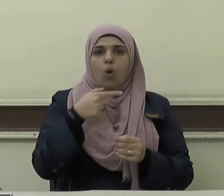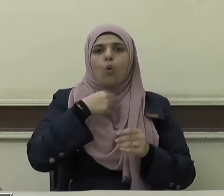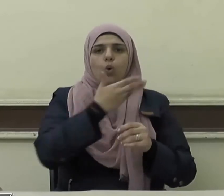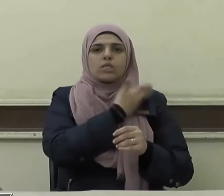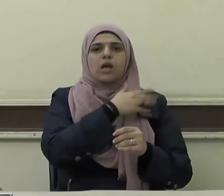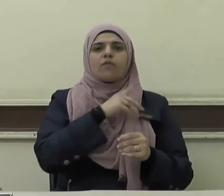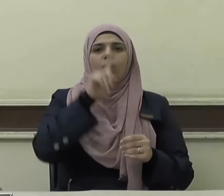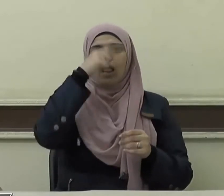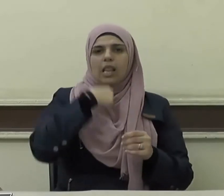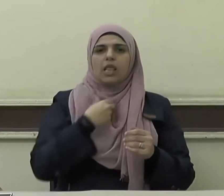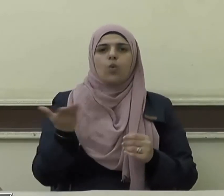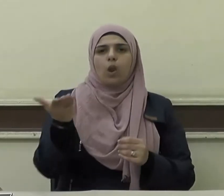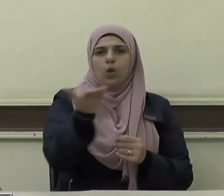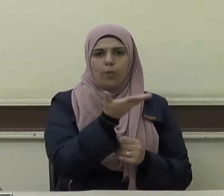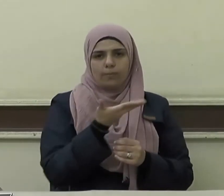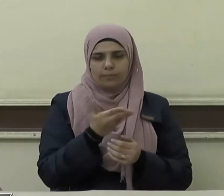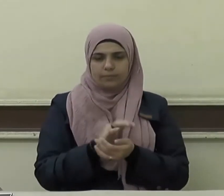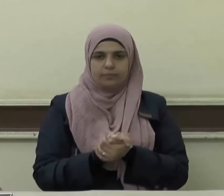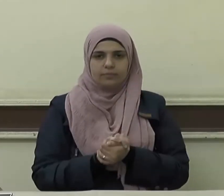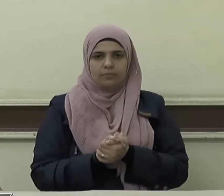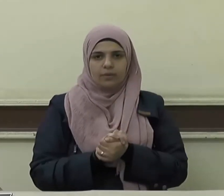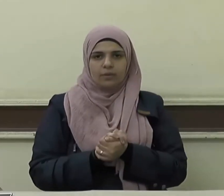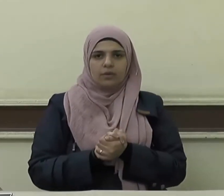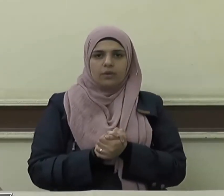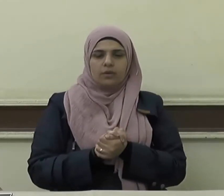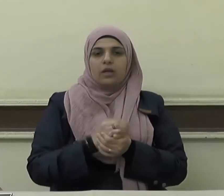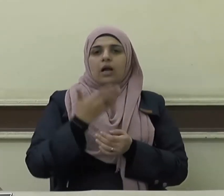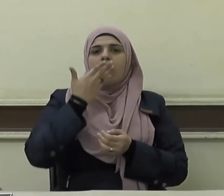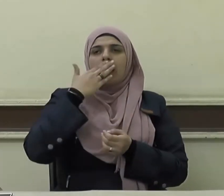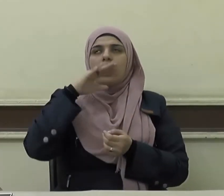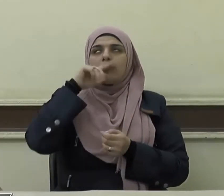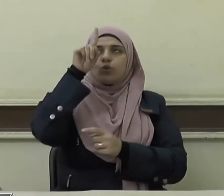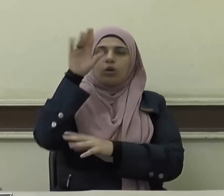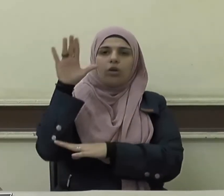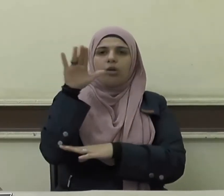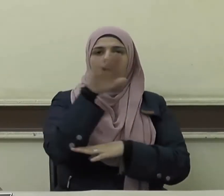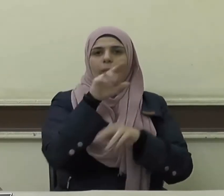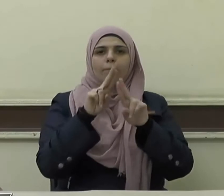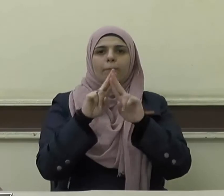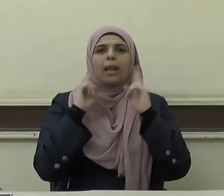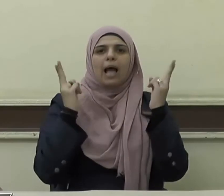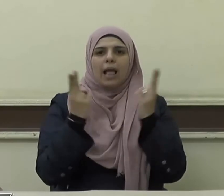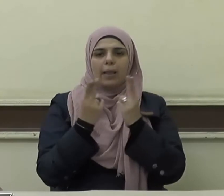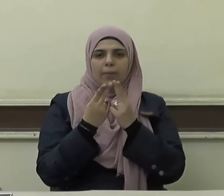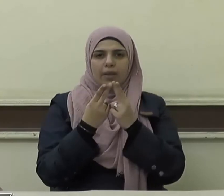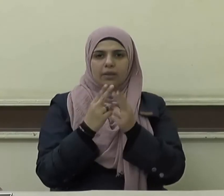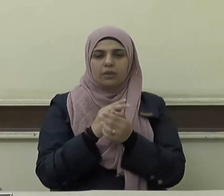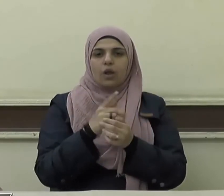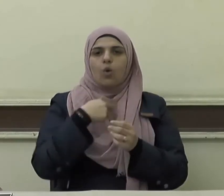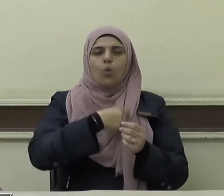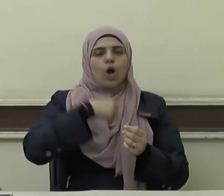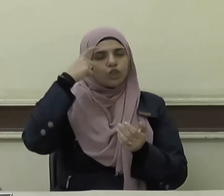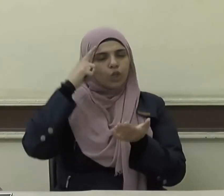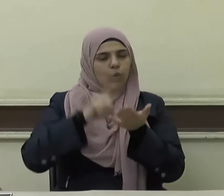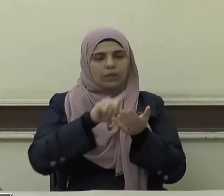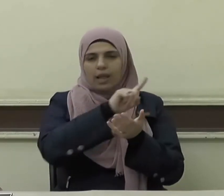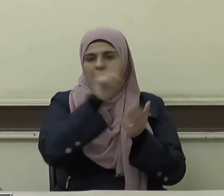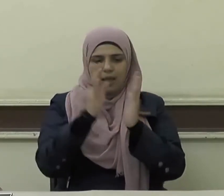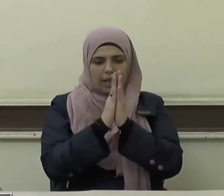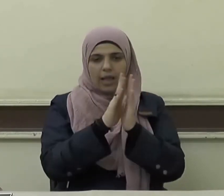هذا وأستغفر الله لي ولكم الحمد لله رب العالمين وأشهد أن